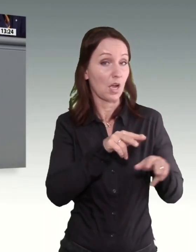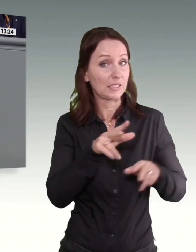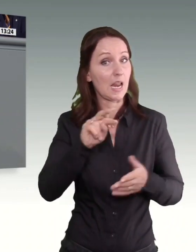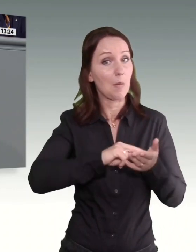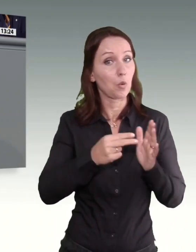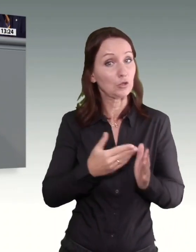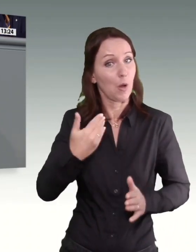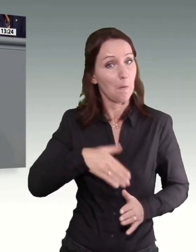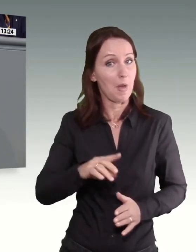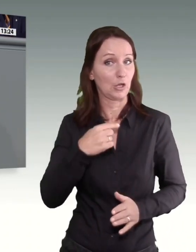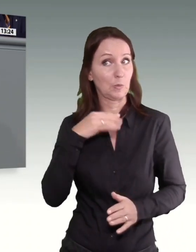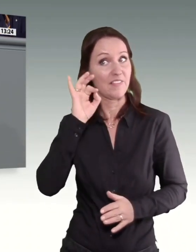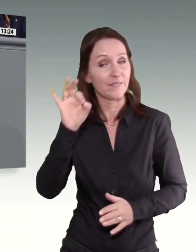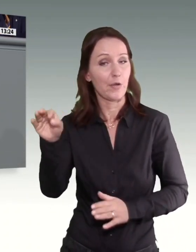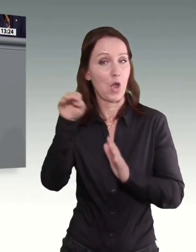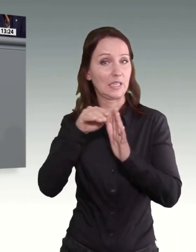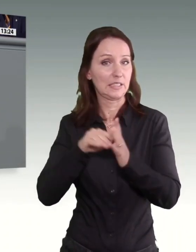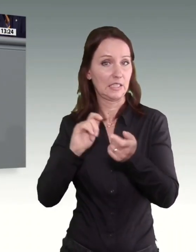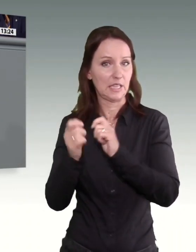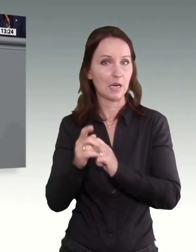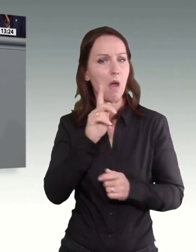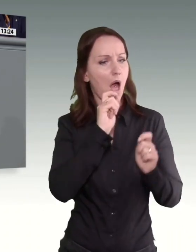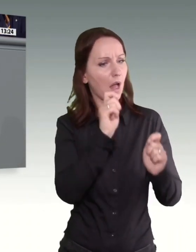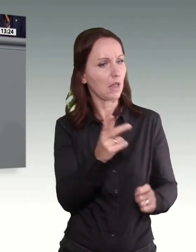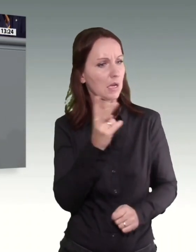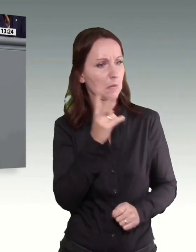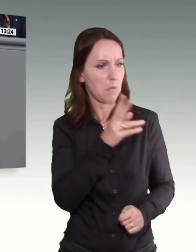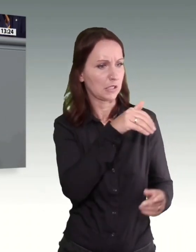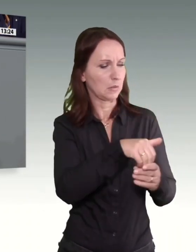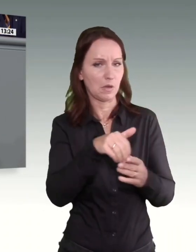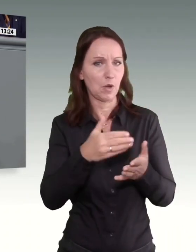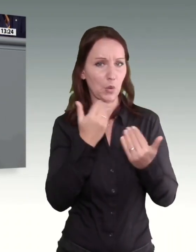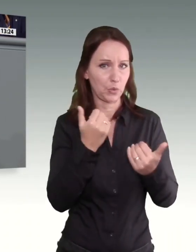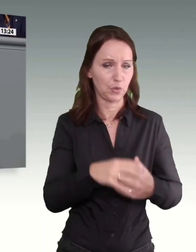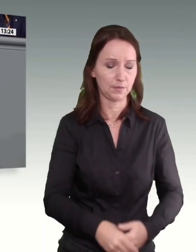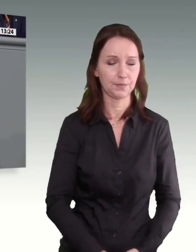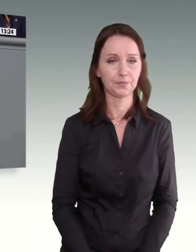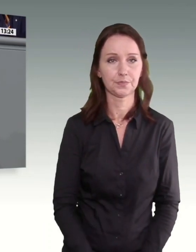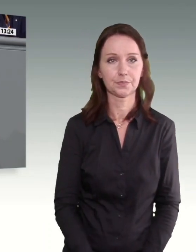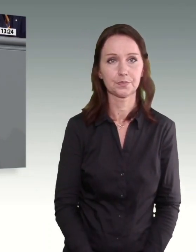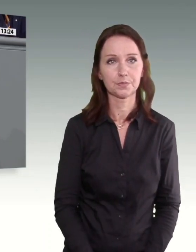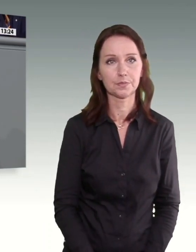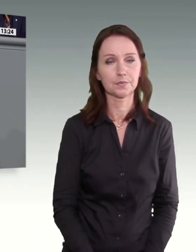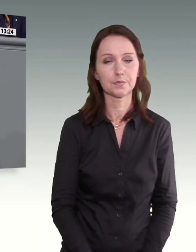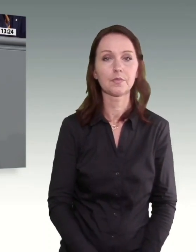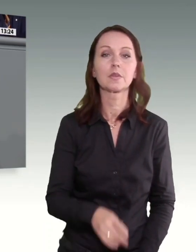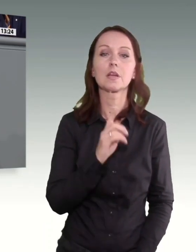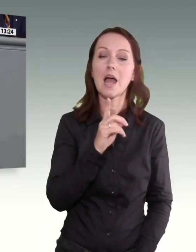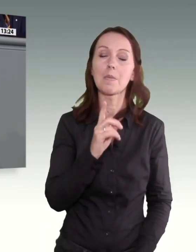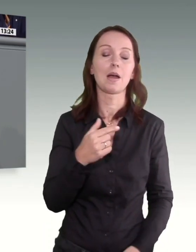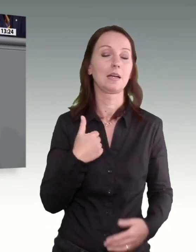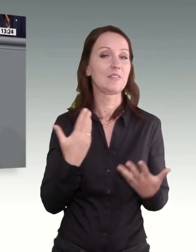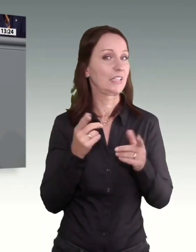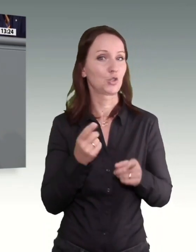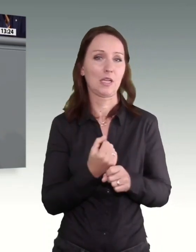Beides kann ich im vorliegenden Antrag jedenfalls nicht erkennen. Womit wir aber nicht anfangen sollten,